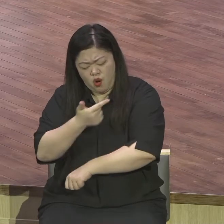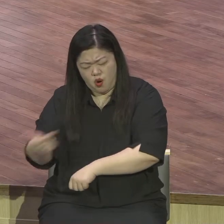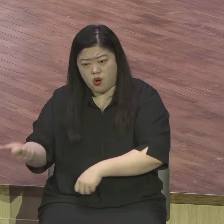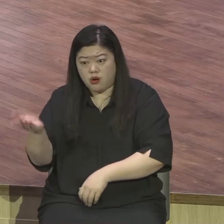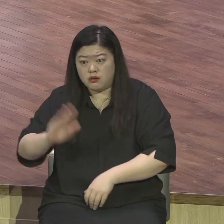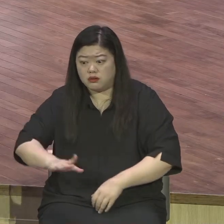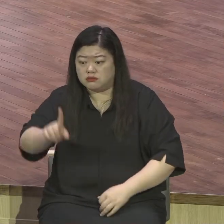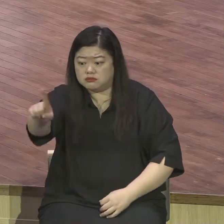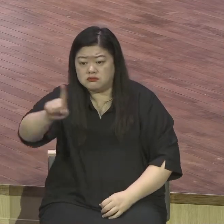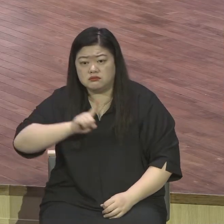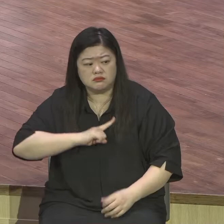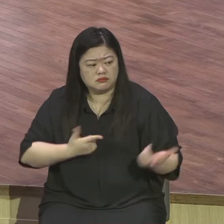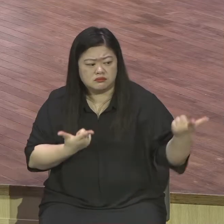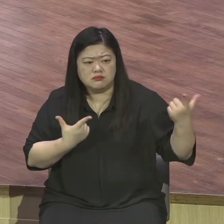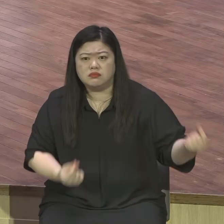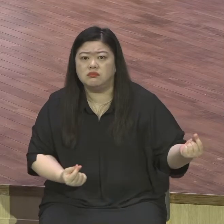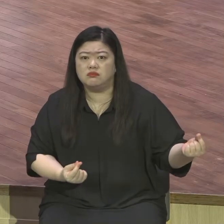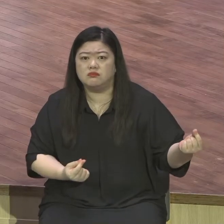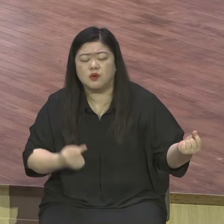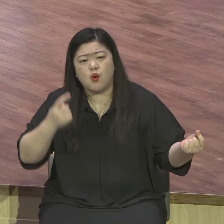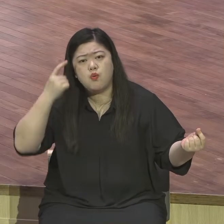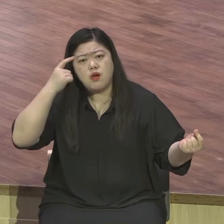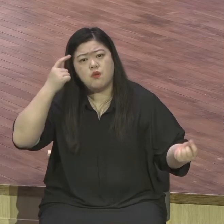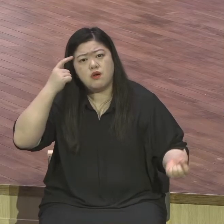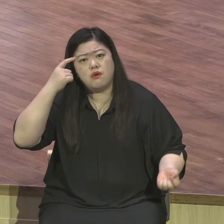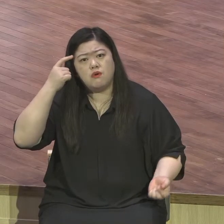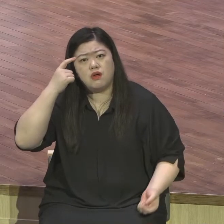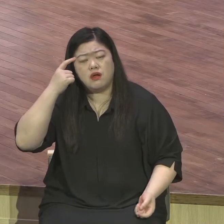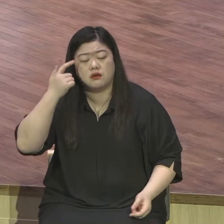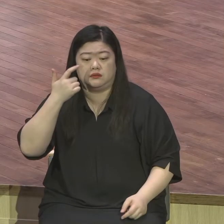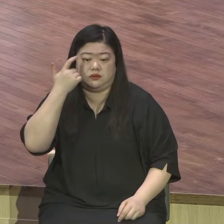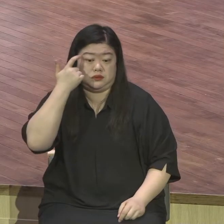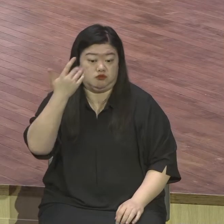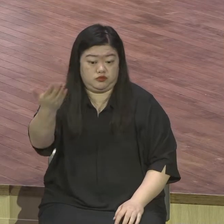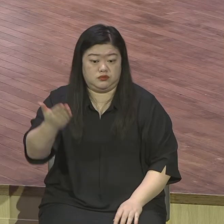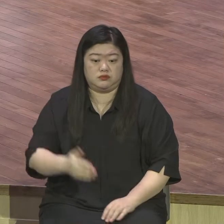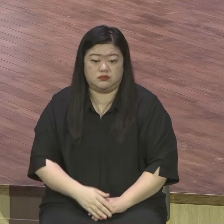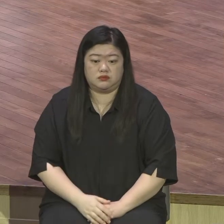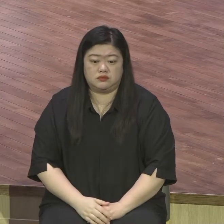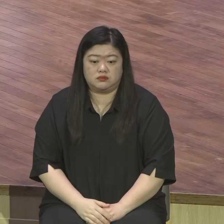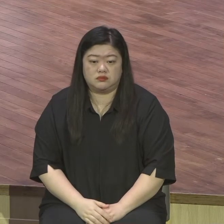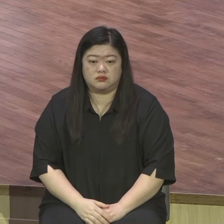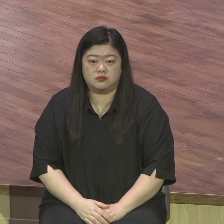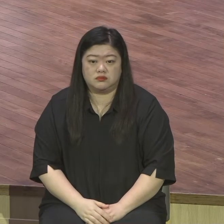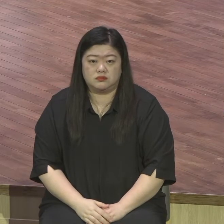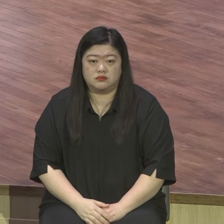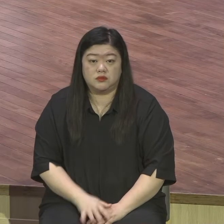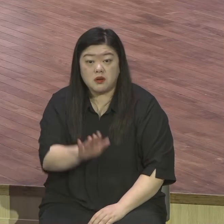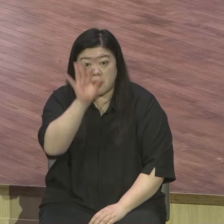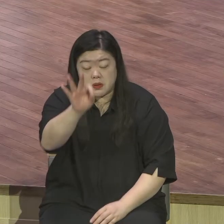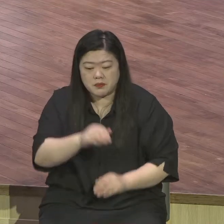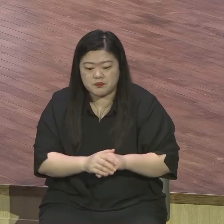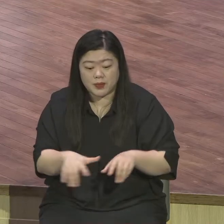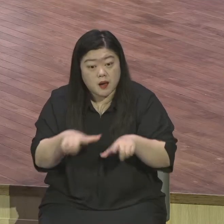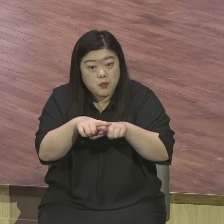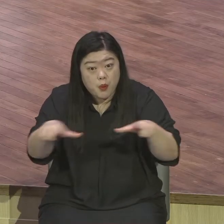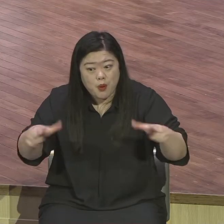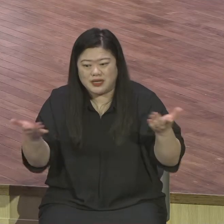이들의 불평이 뭐냐. 일반적으로 생각할 때는 당연한 겁니다. 더